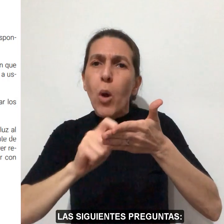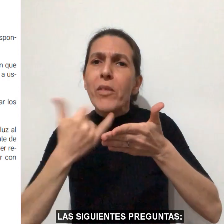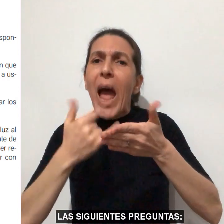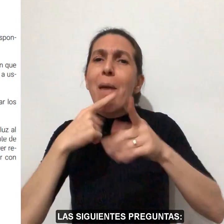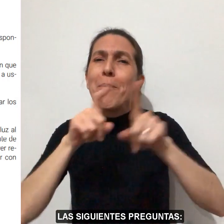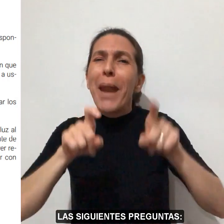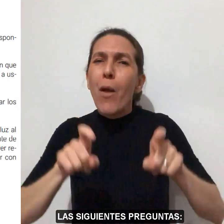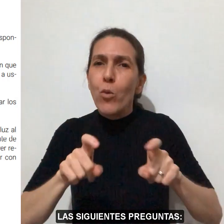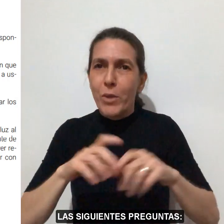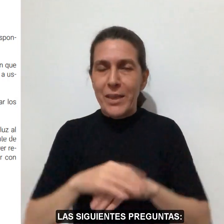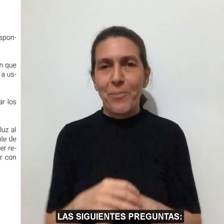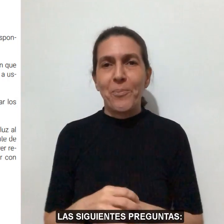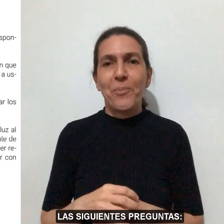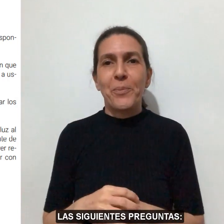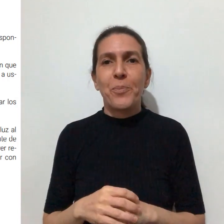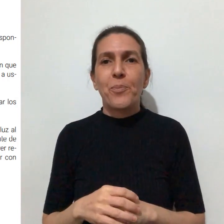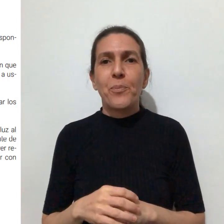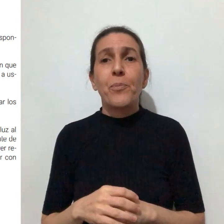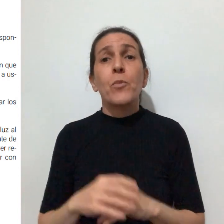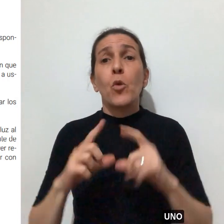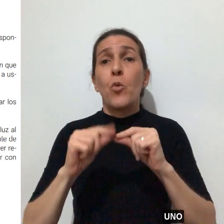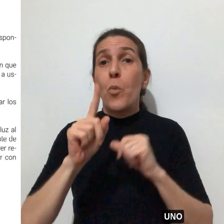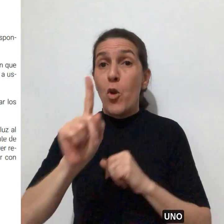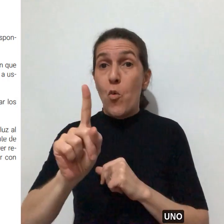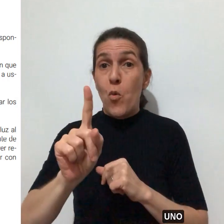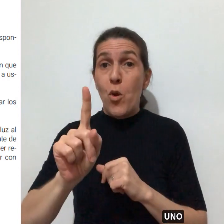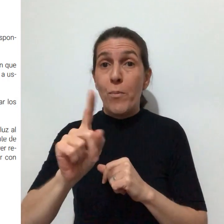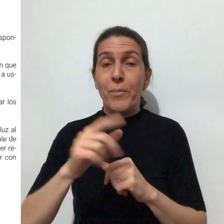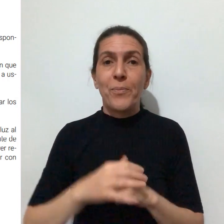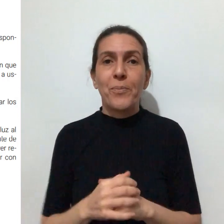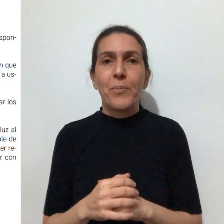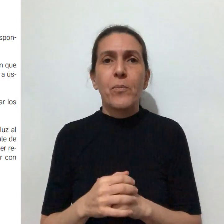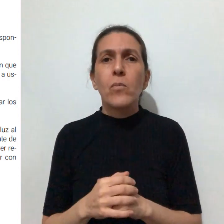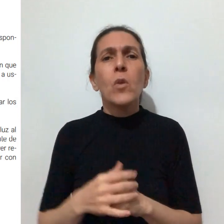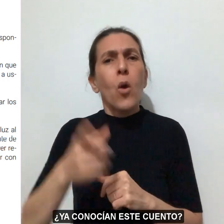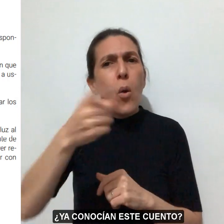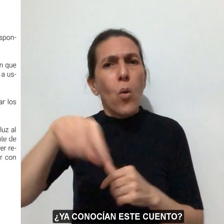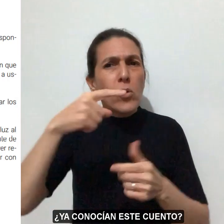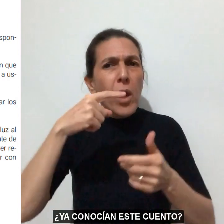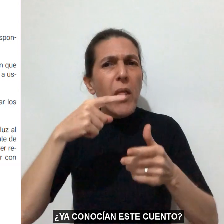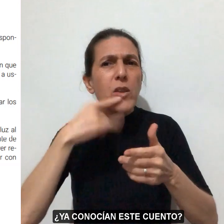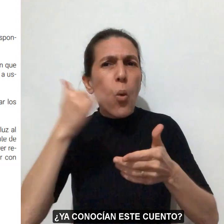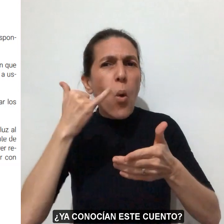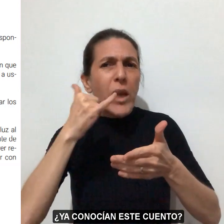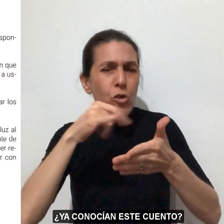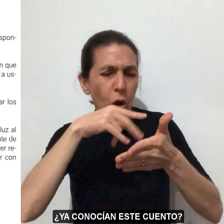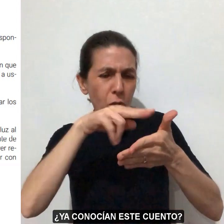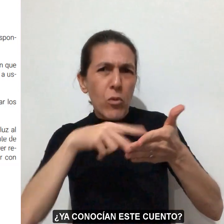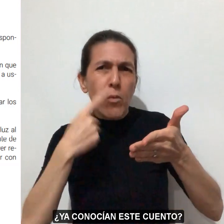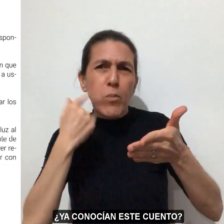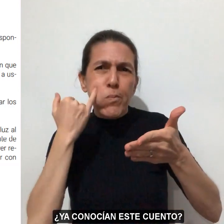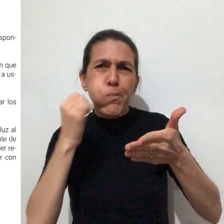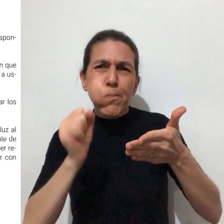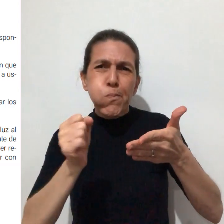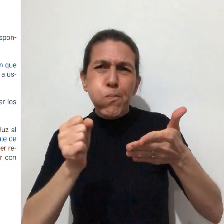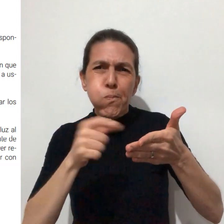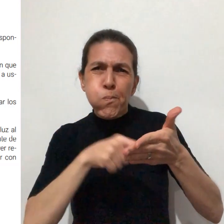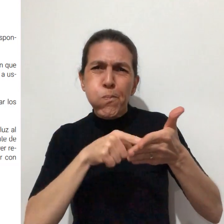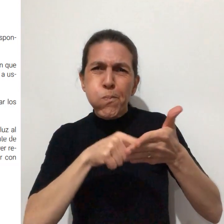las siguientes preguntas. 1. ¿Ya conocían este cuento?